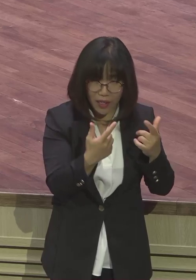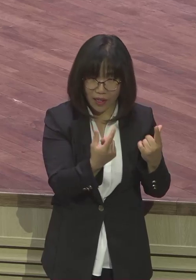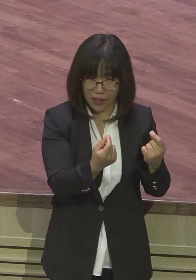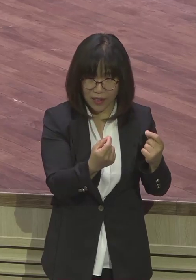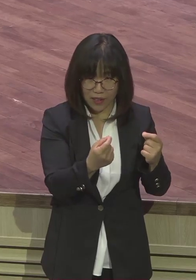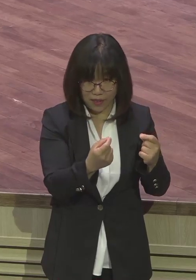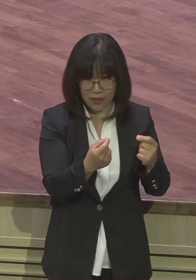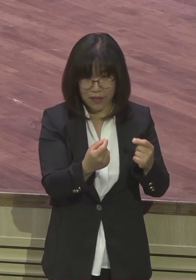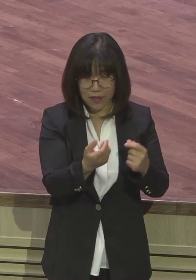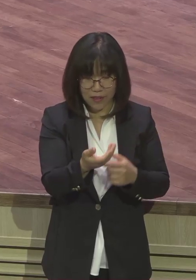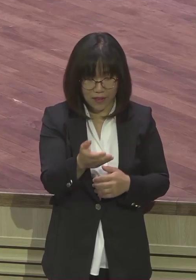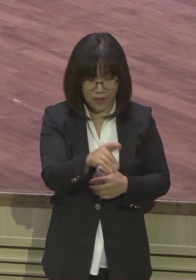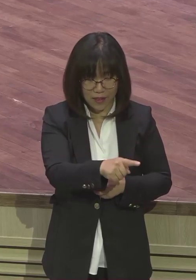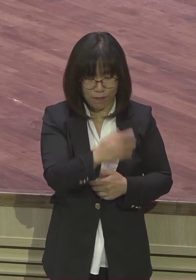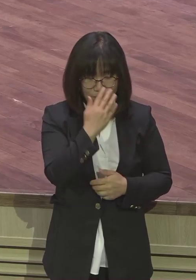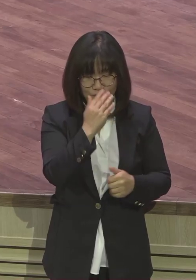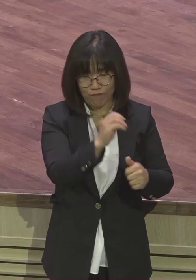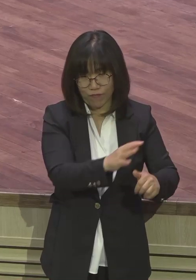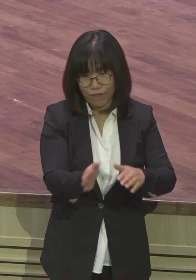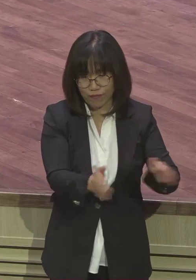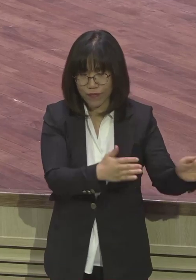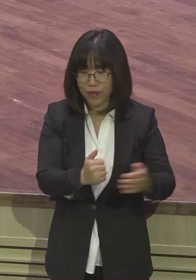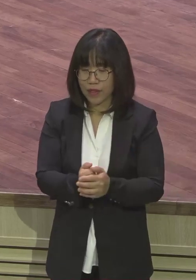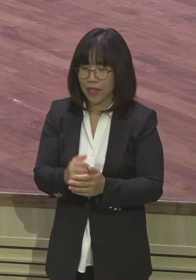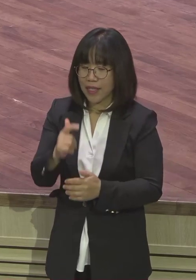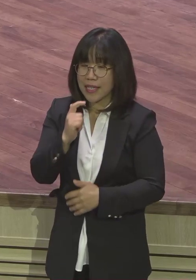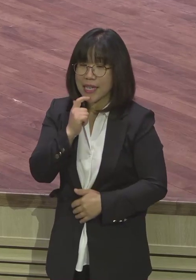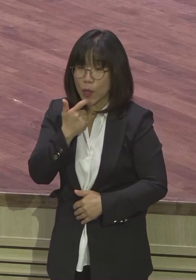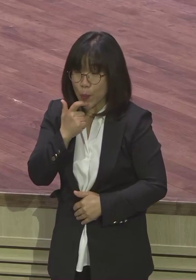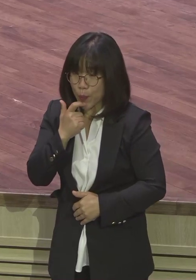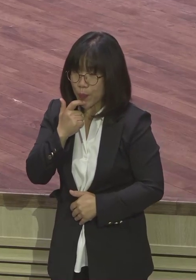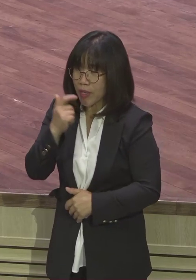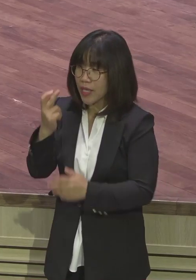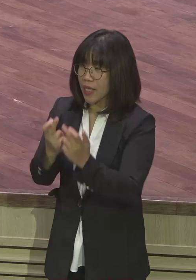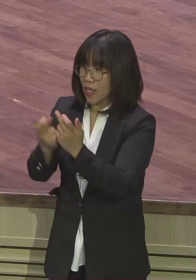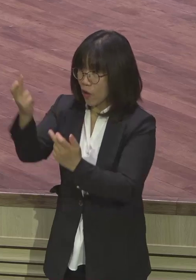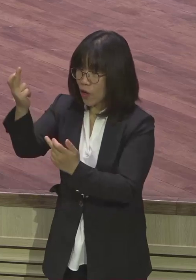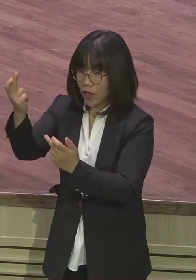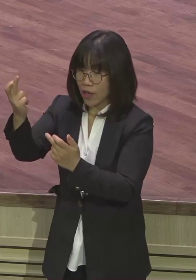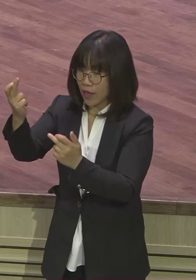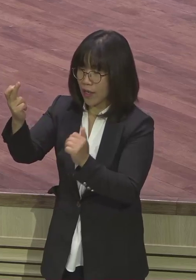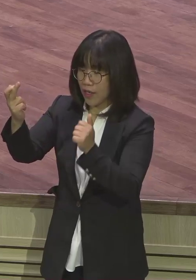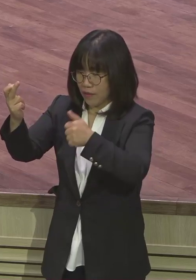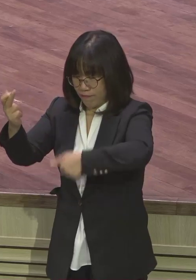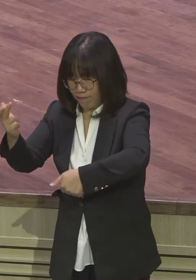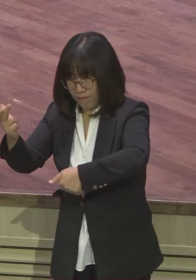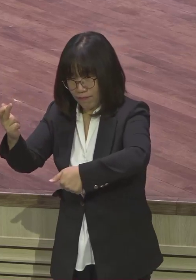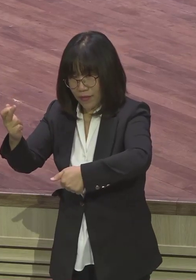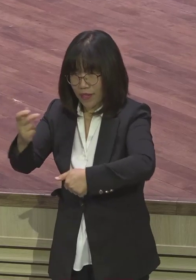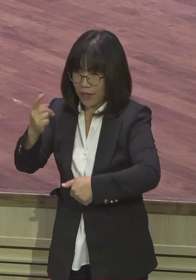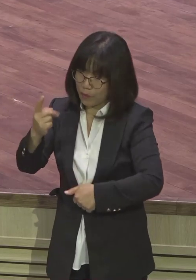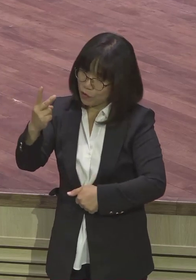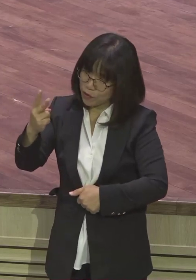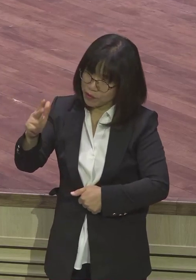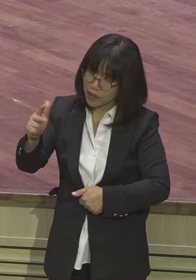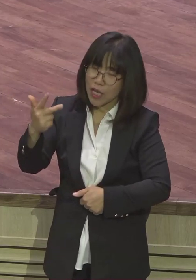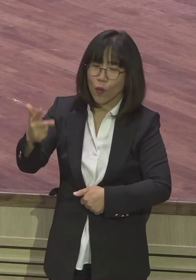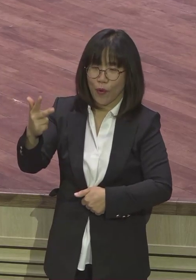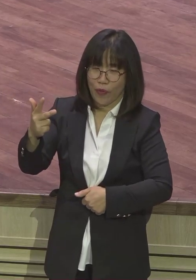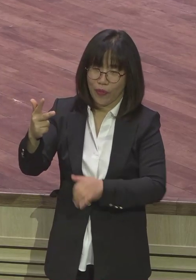오는 형 에서를 야곱을 모여 나가서 일곱 번 몸을 땅에 굽혀 절을 합니다 당시 몸을 일곱 번 땅에